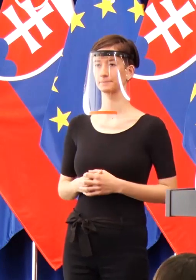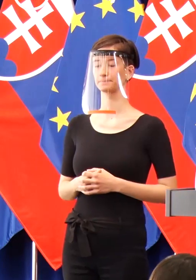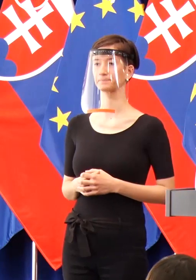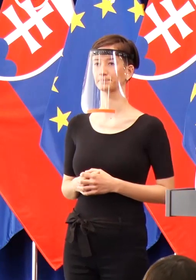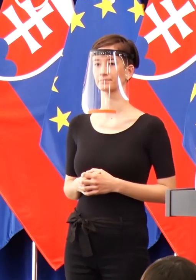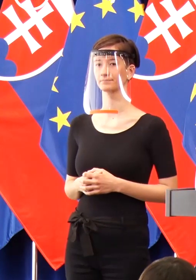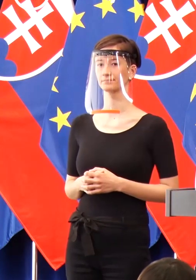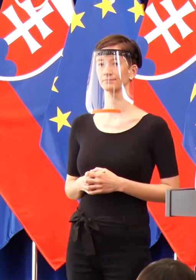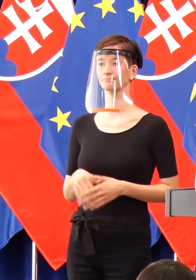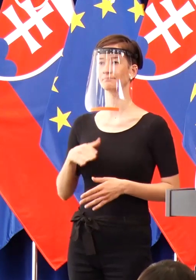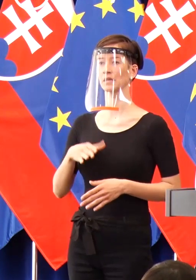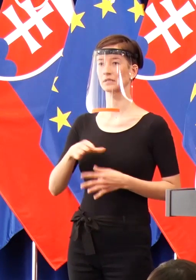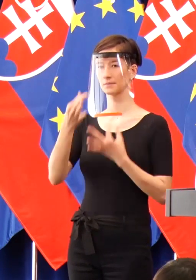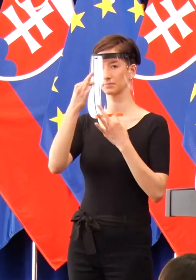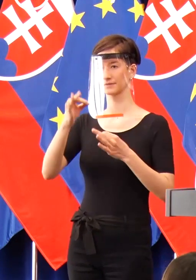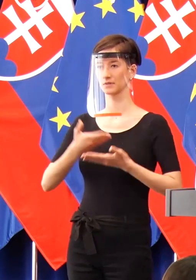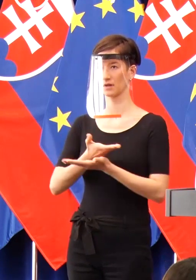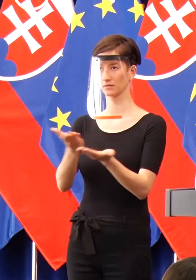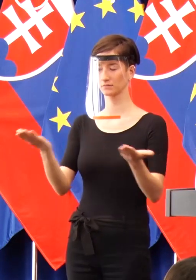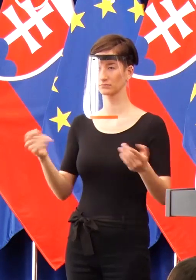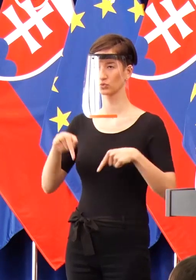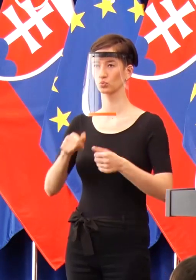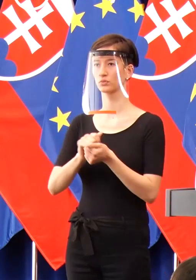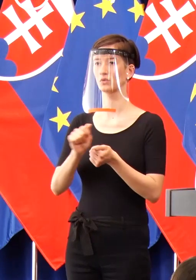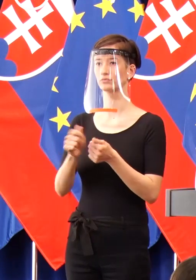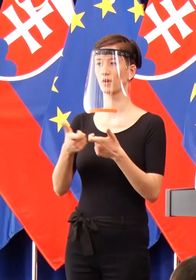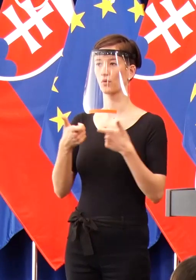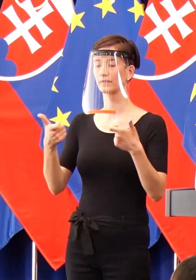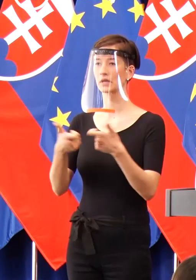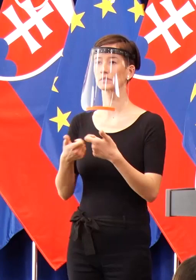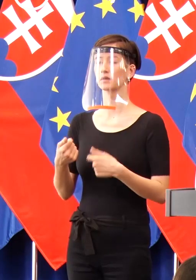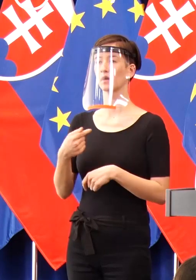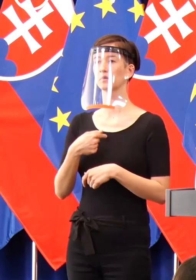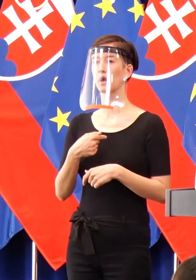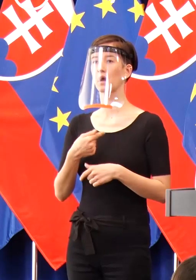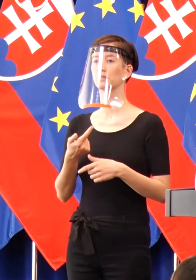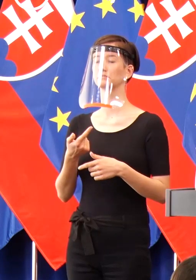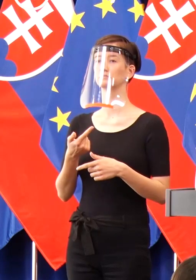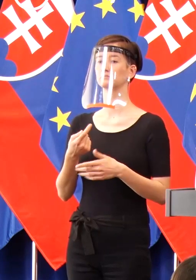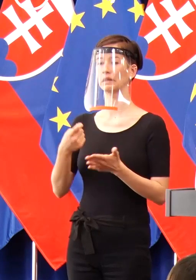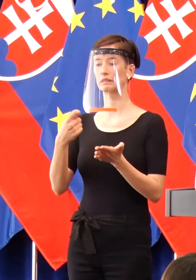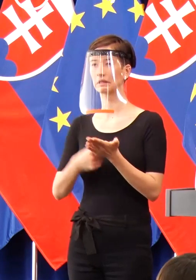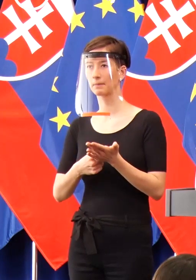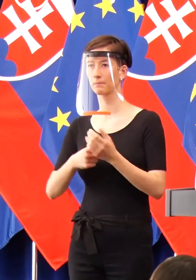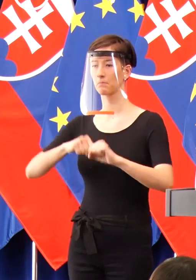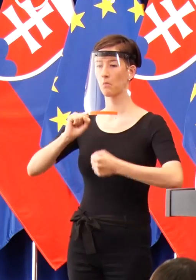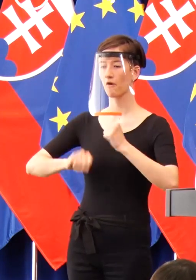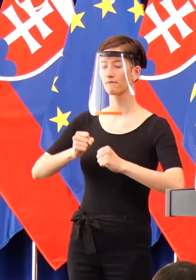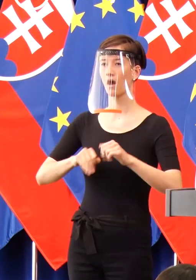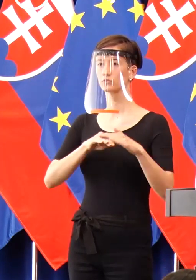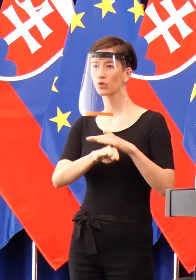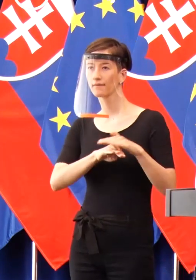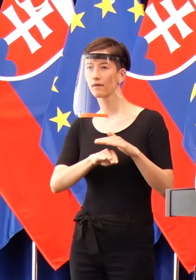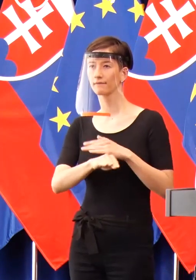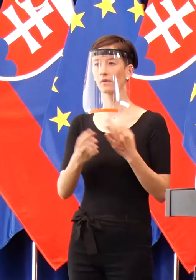Vítam vás rovnako na tejto tlačovej konferencii. Ja nezvyknem sa skrývať, ak urobím náhodou nejakú